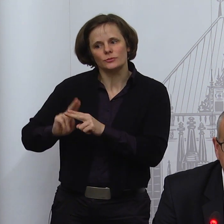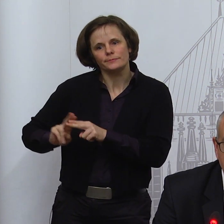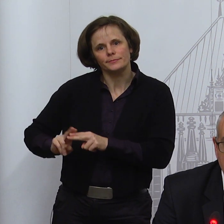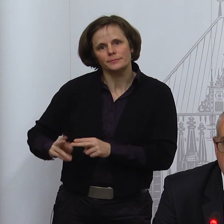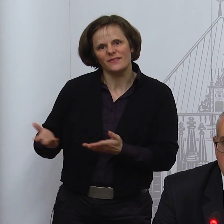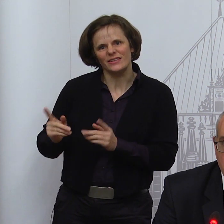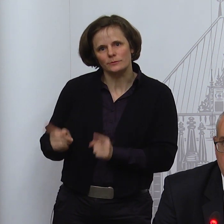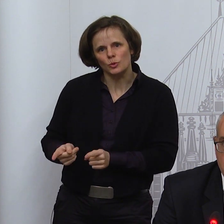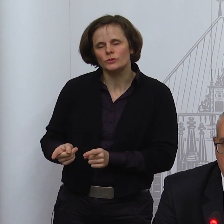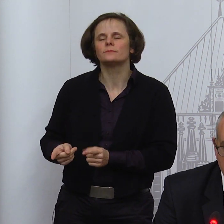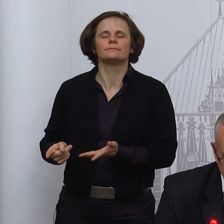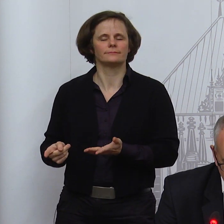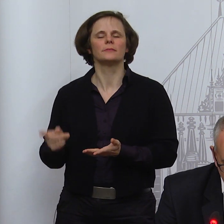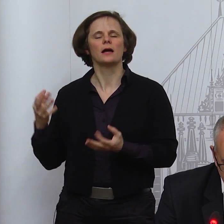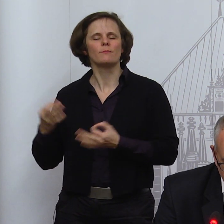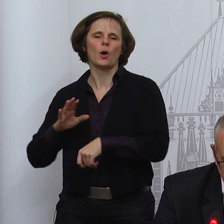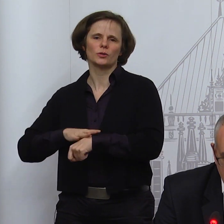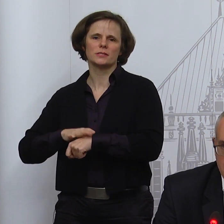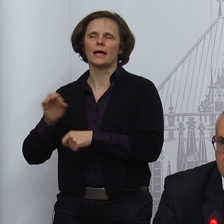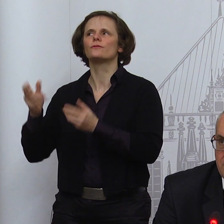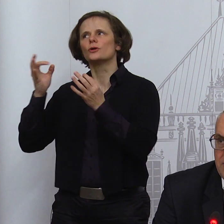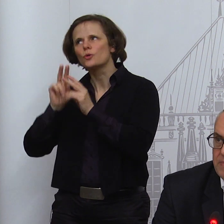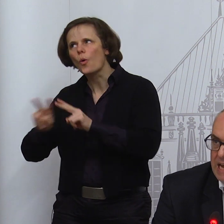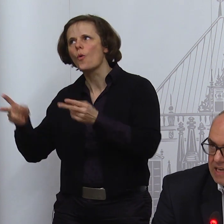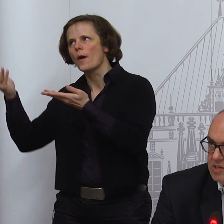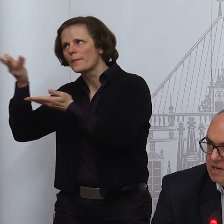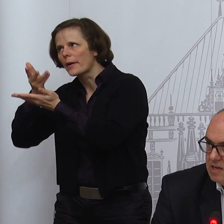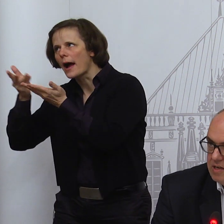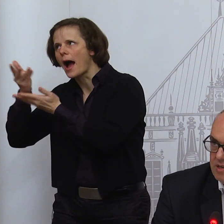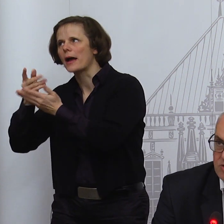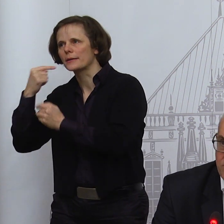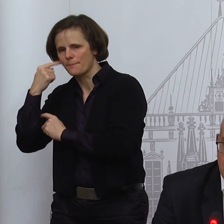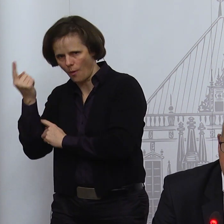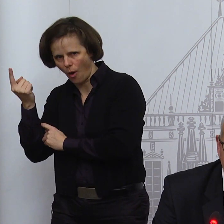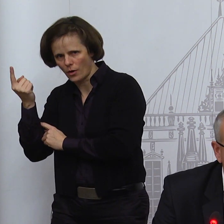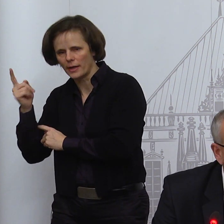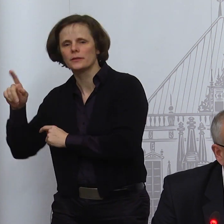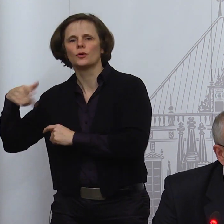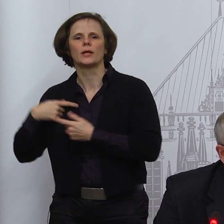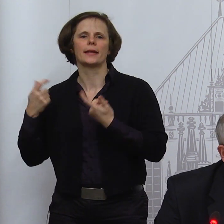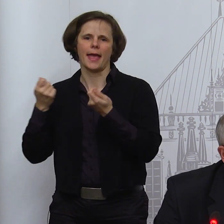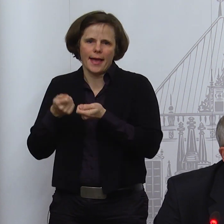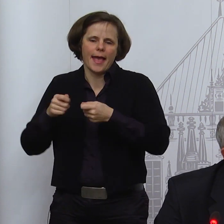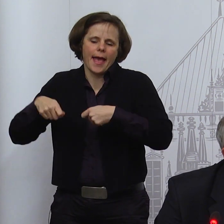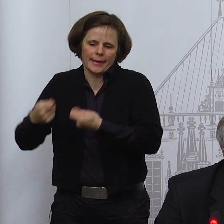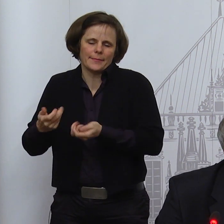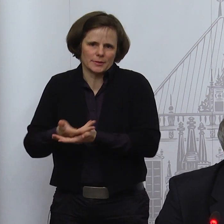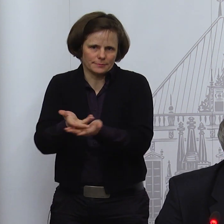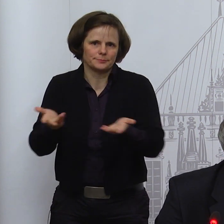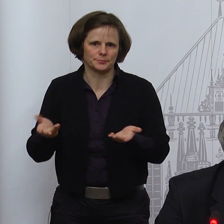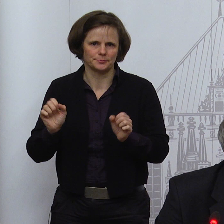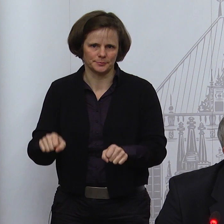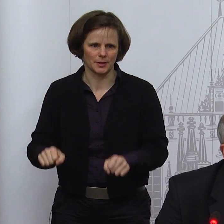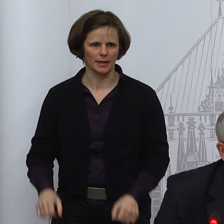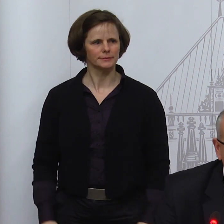erst mal uns die Zeit nehmen und das morgen in Ruhe beraten. Eins kann ich allerdings, und vielleicht findet das ja auch